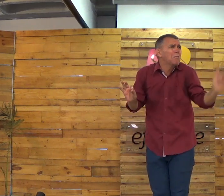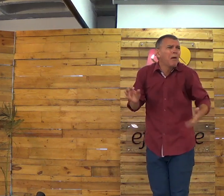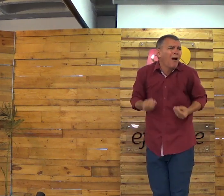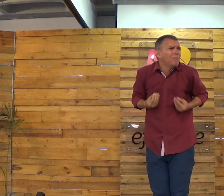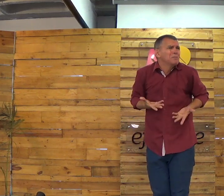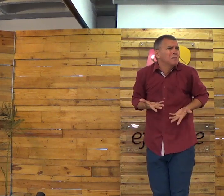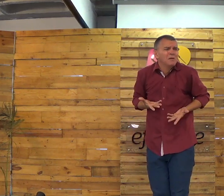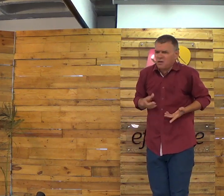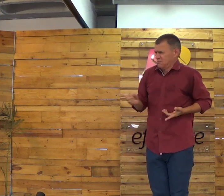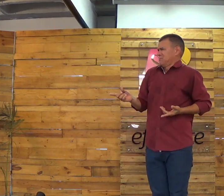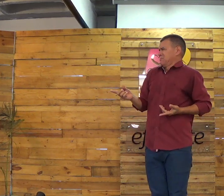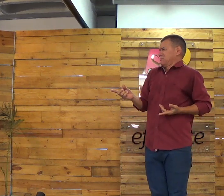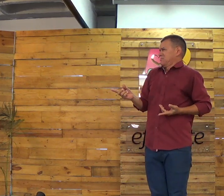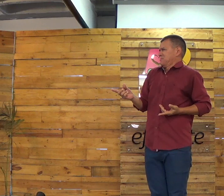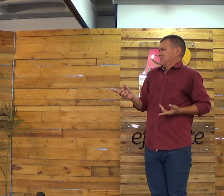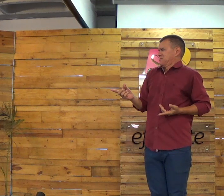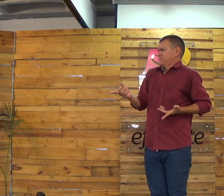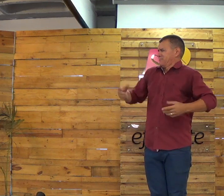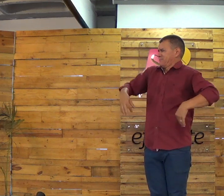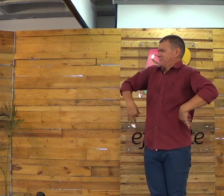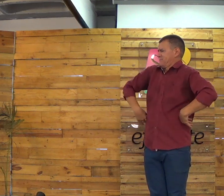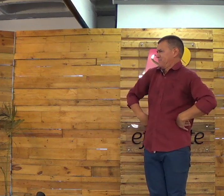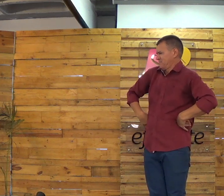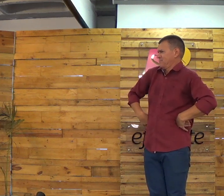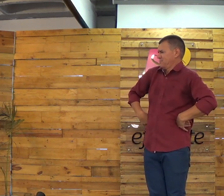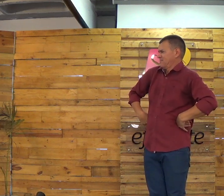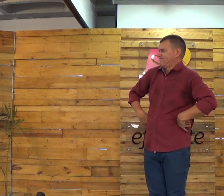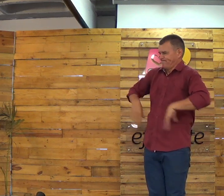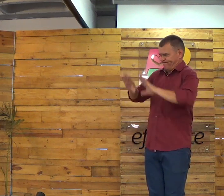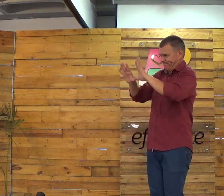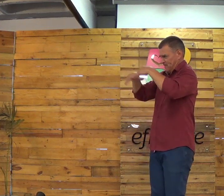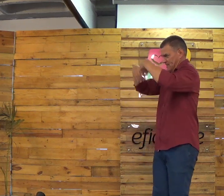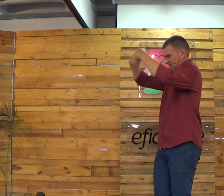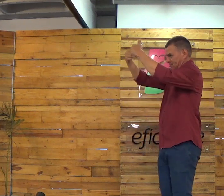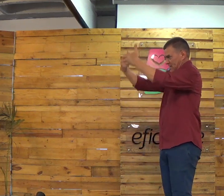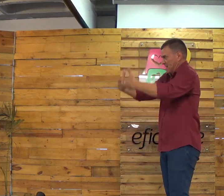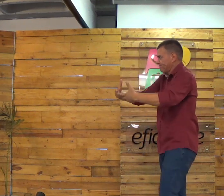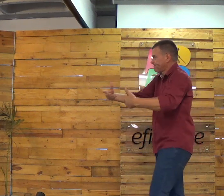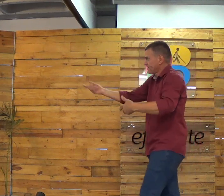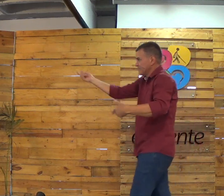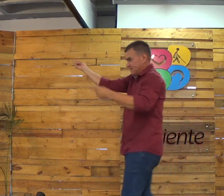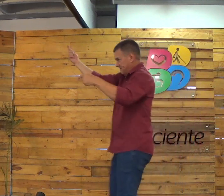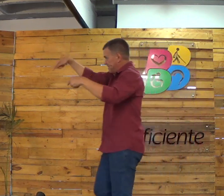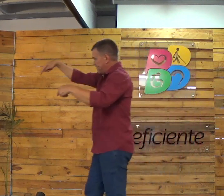Jesus era muito simples. Entender de Jesus era muito simples. Mas aquele homem não entendeu.